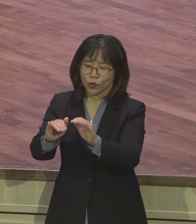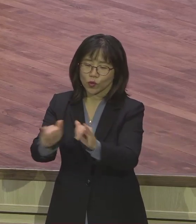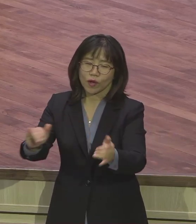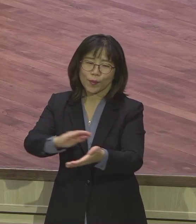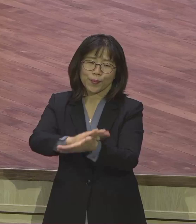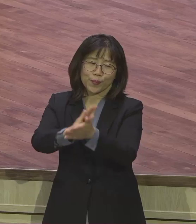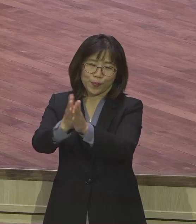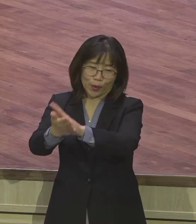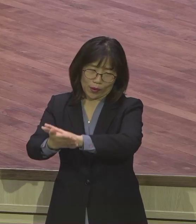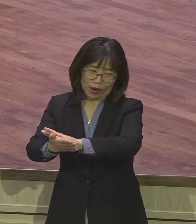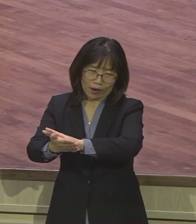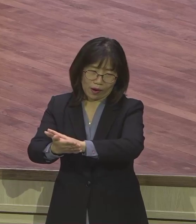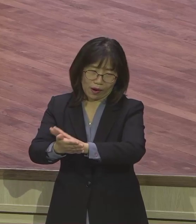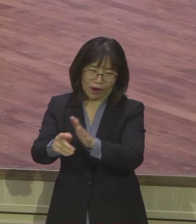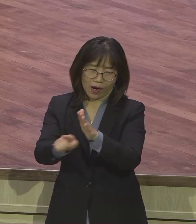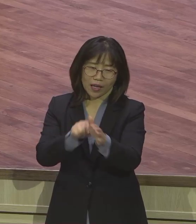이런 게 말할 시간도 없고. 어떻든.